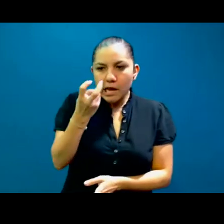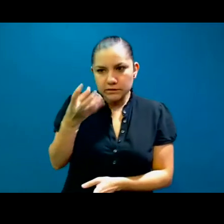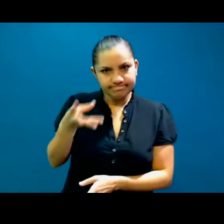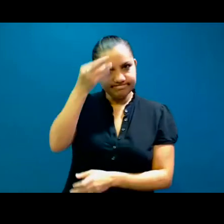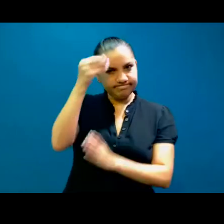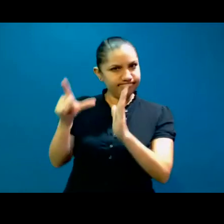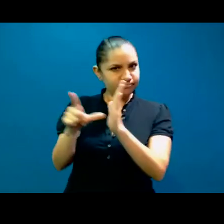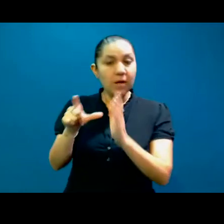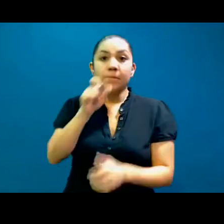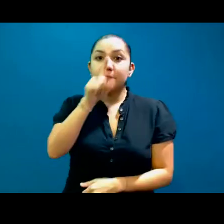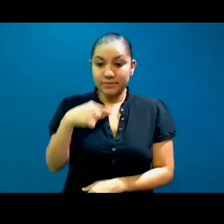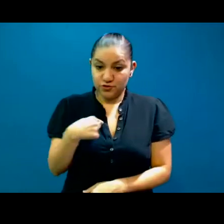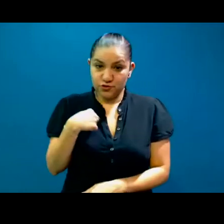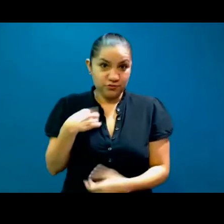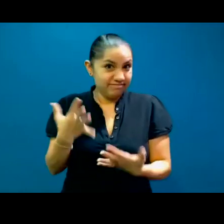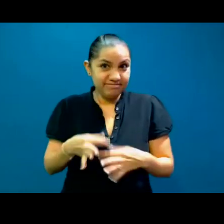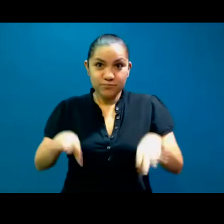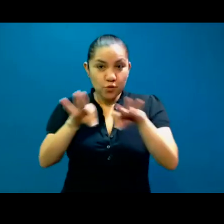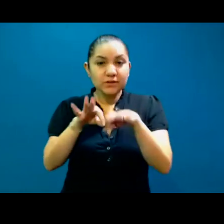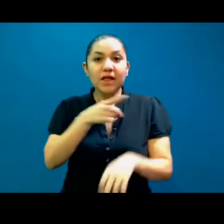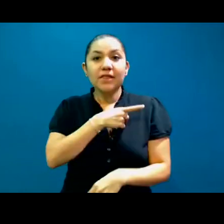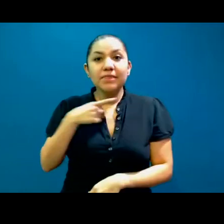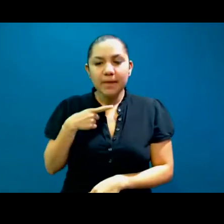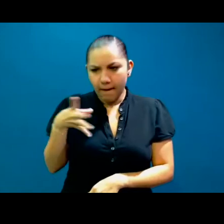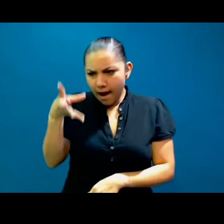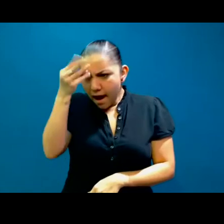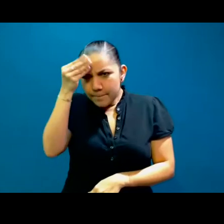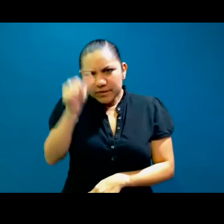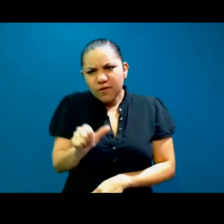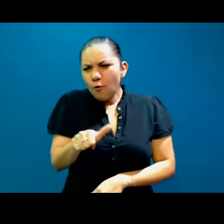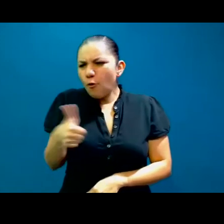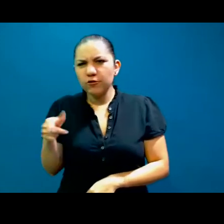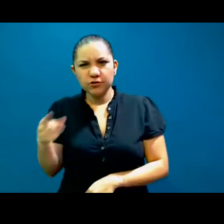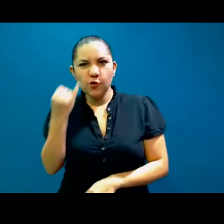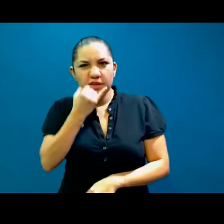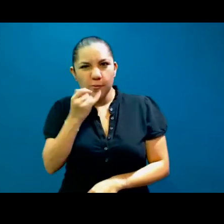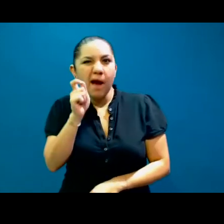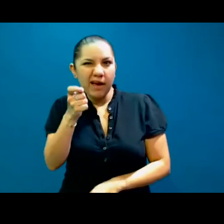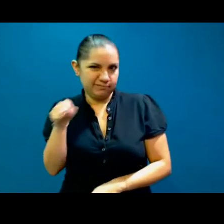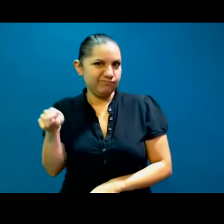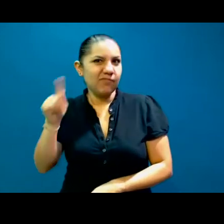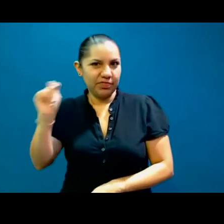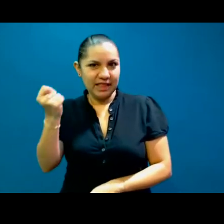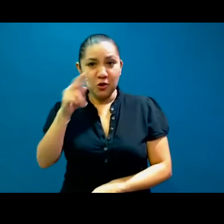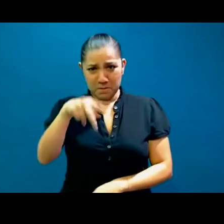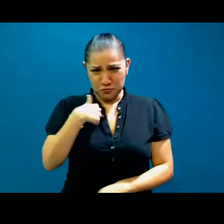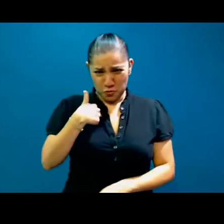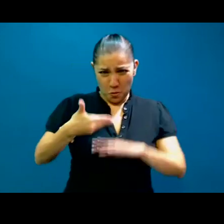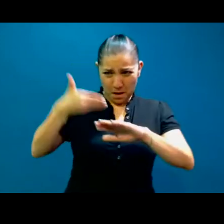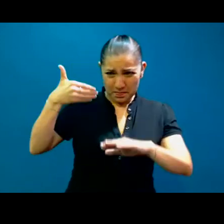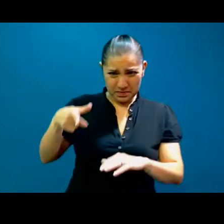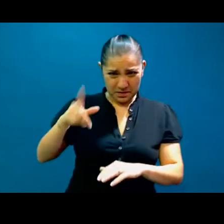aprender otro idioma, que era el idioma de la tecnología. La tecnología y yo no éramos muy buenas amigas hasta que la pandemia ocurrió.